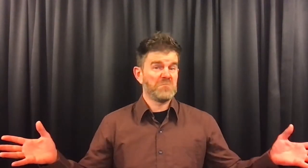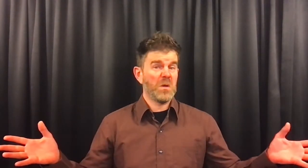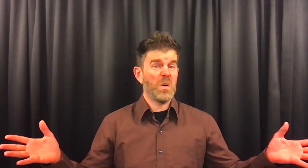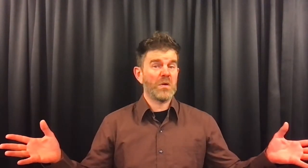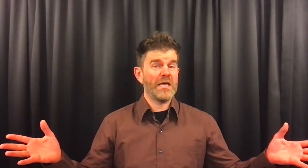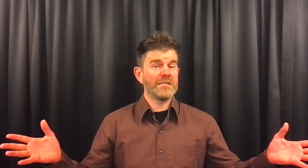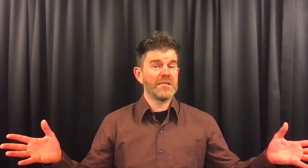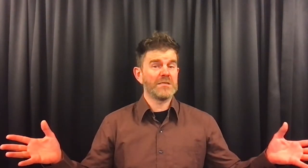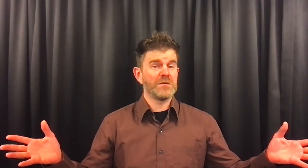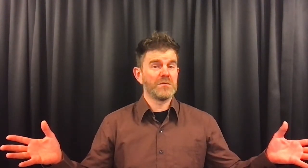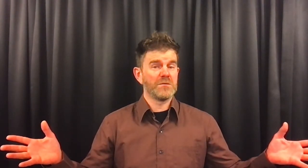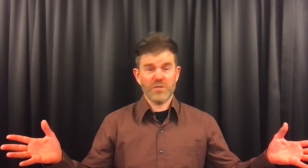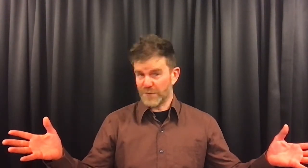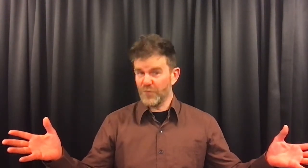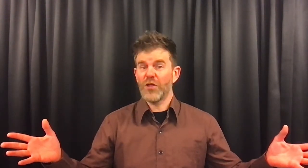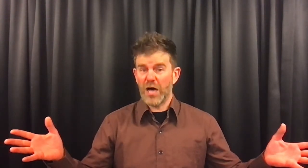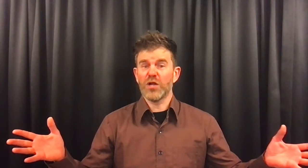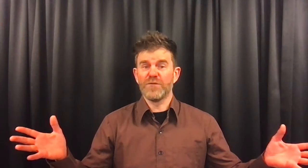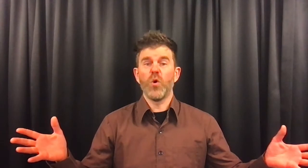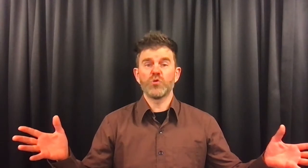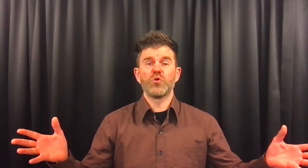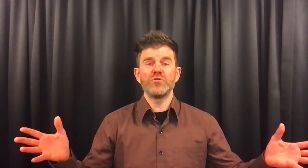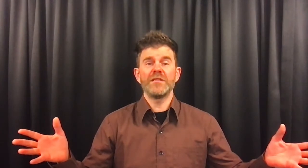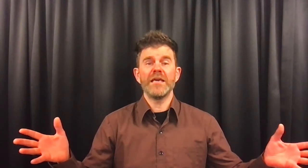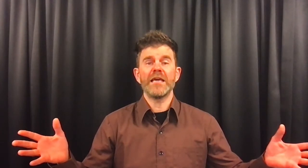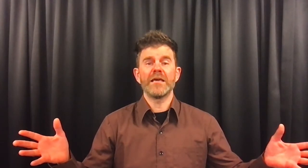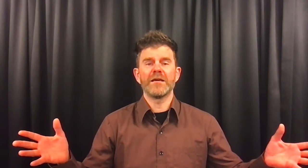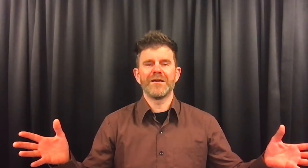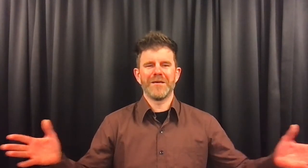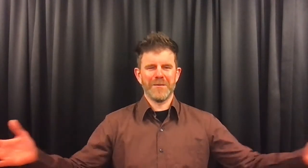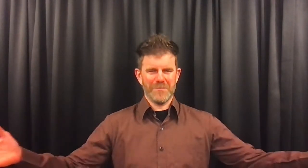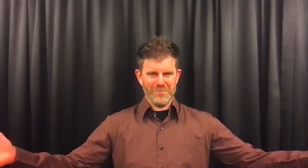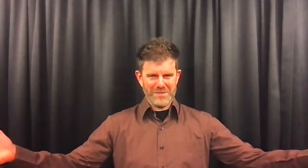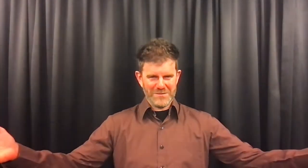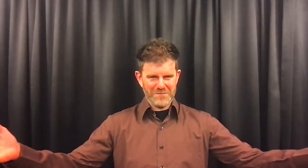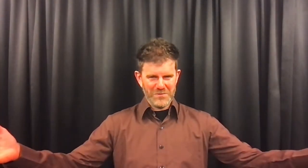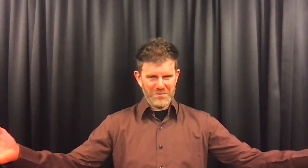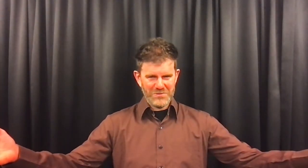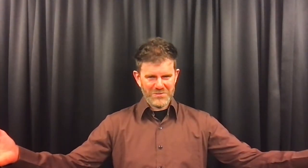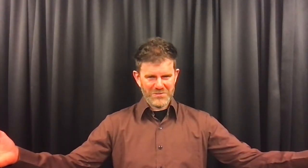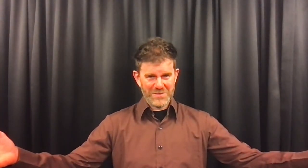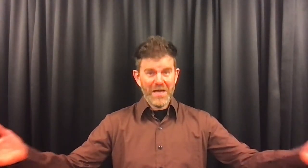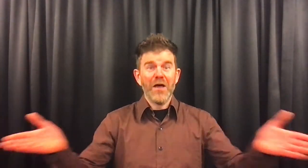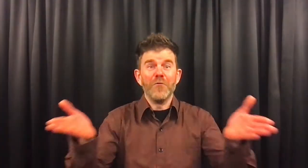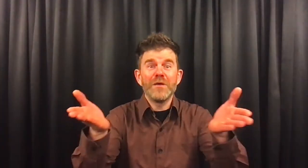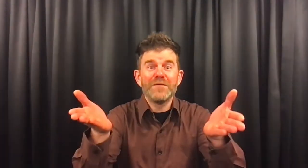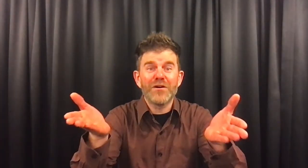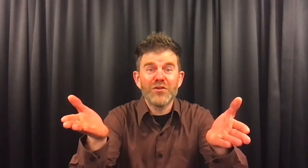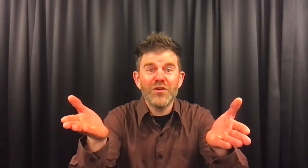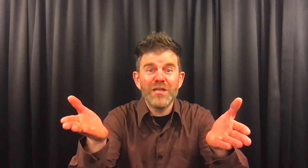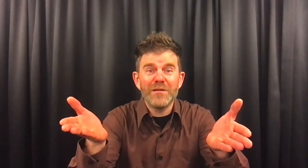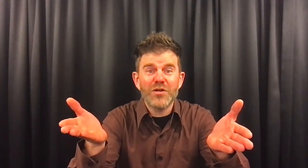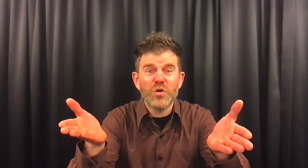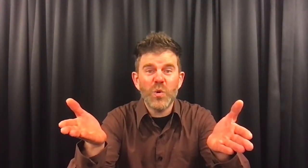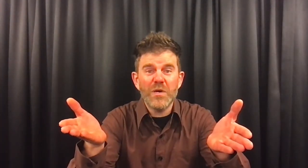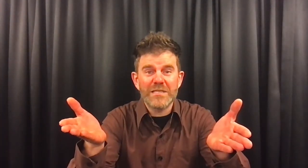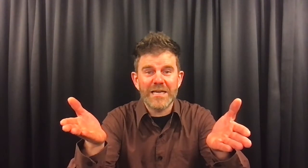Oké, zeiden ze. Dat vonden alle vogels een goed idee. Beste vogels, wie van jullie wil er koning zijn?